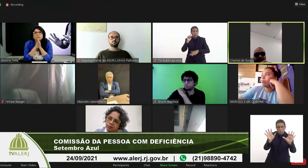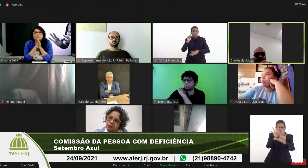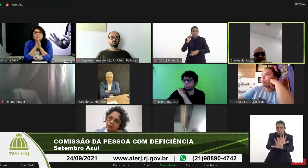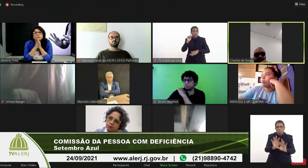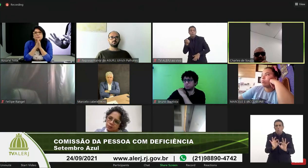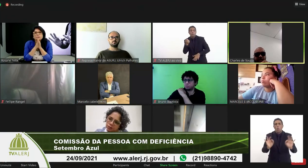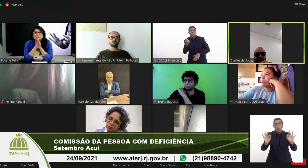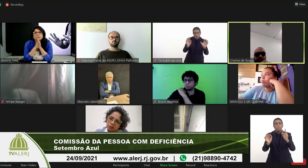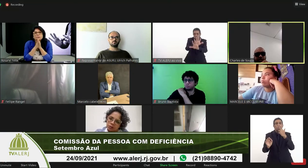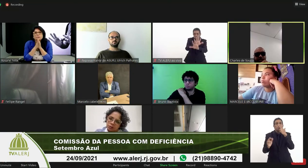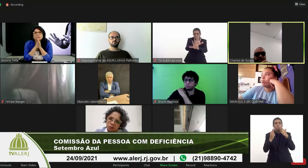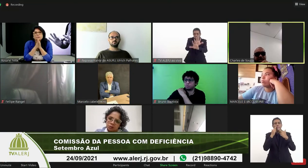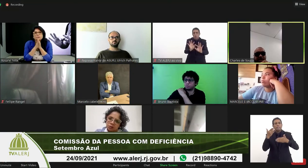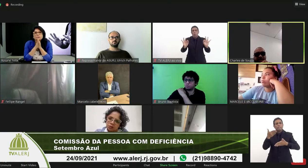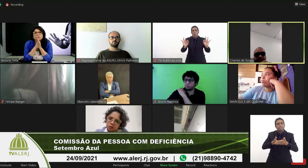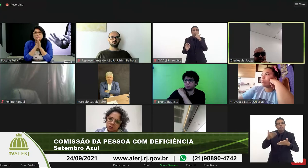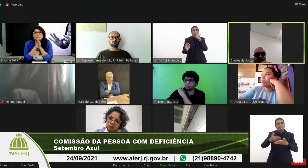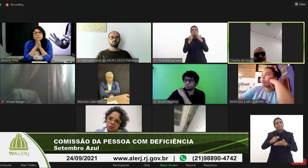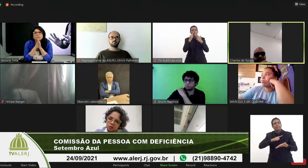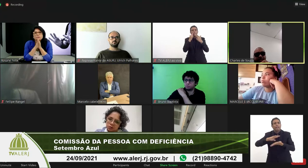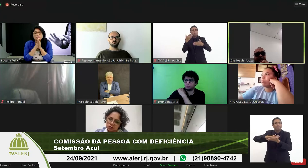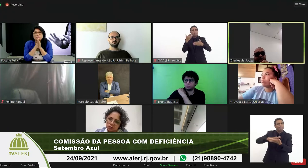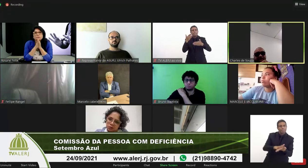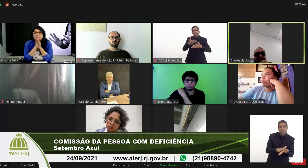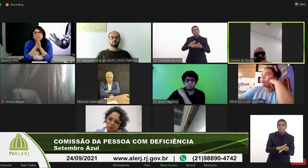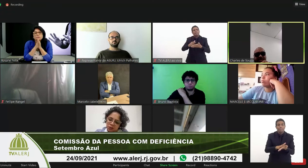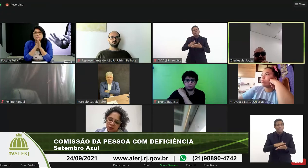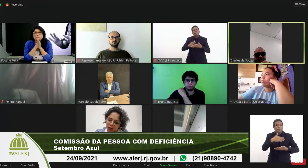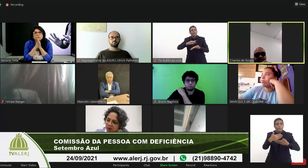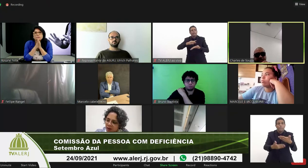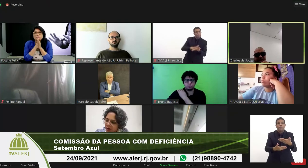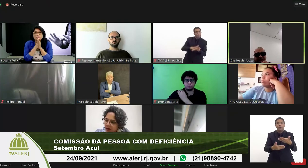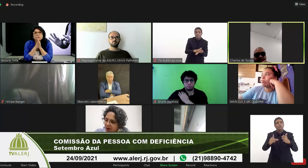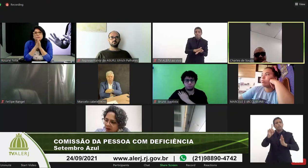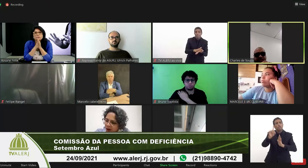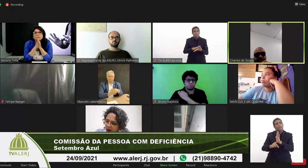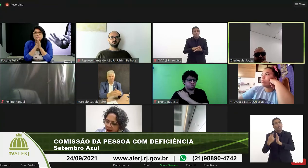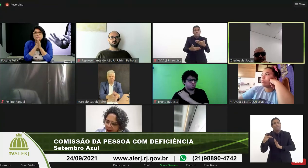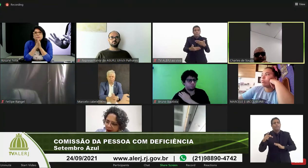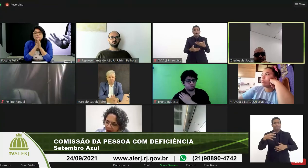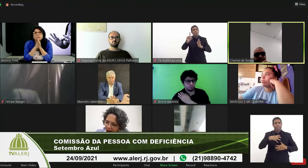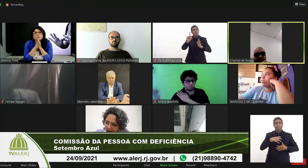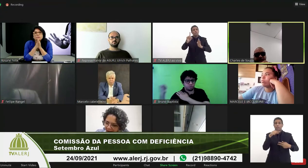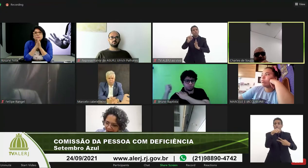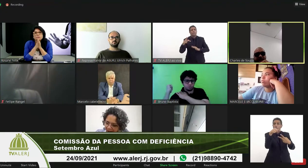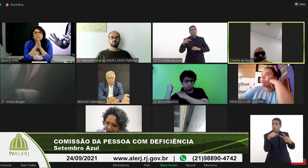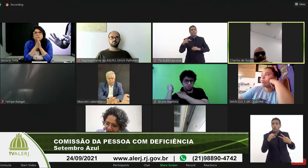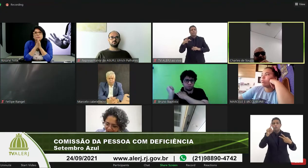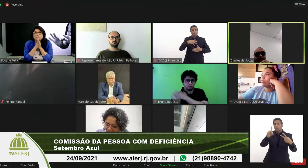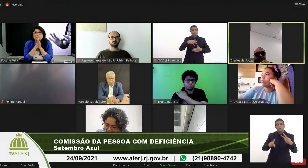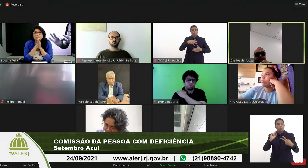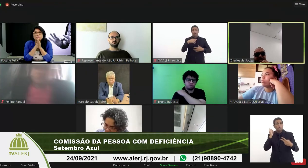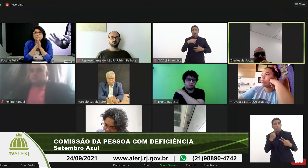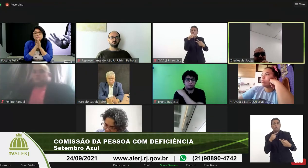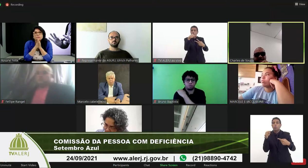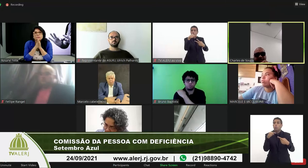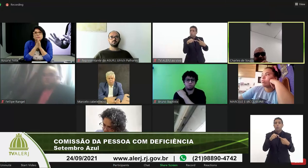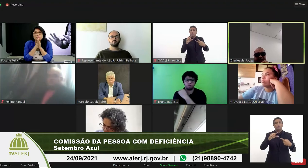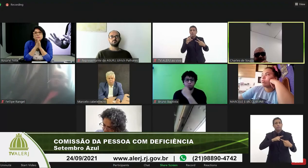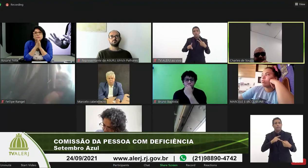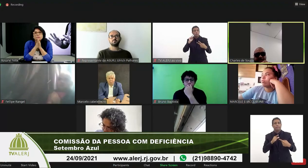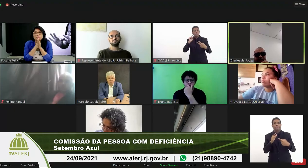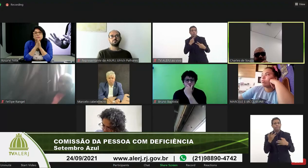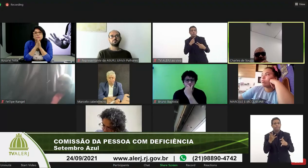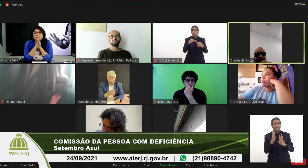aparente ele sofre muitas discriminações para o exercício do seu direito cito por exemplo dois a prioridade em